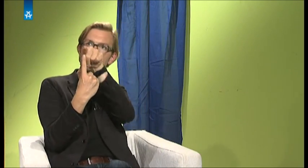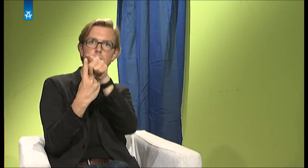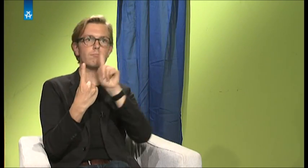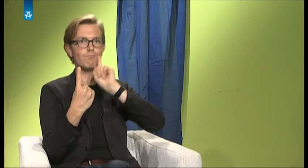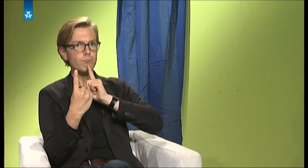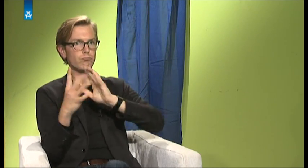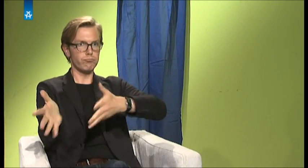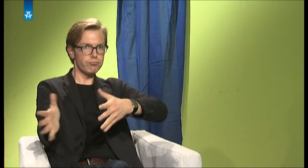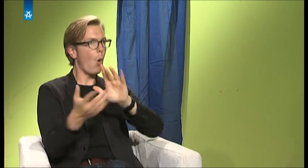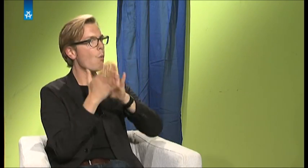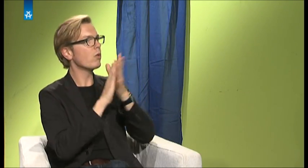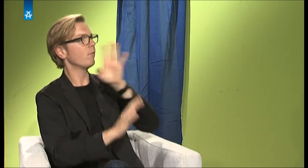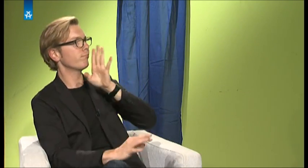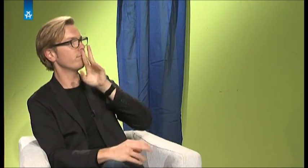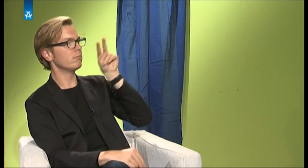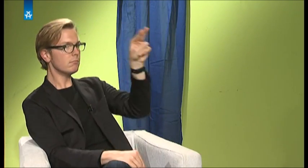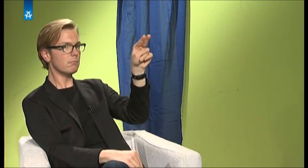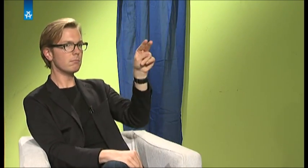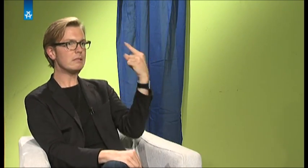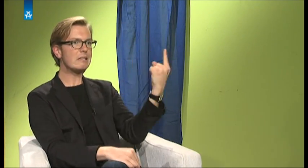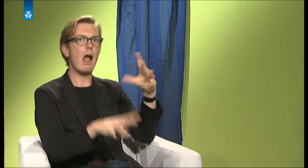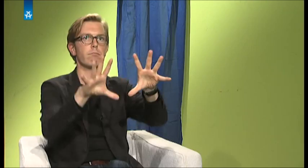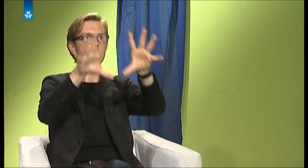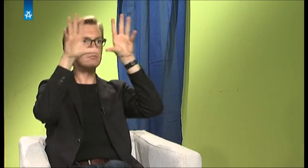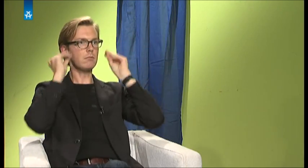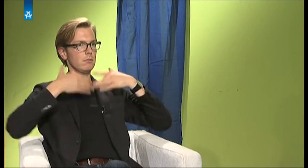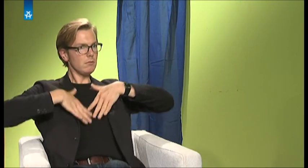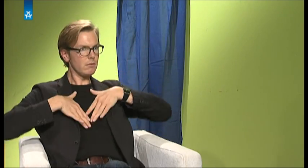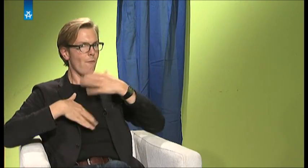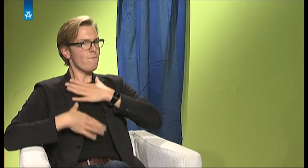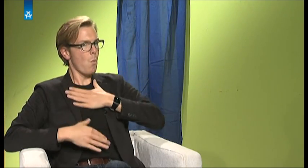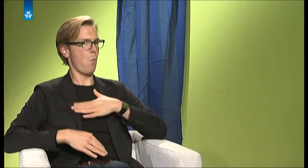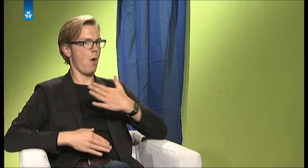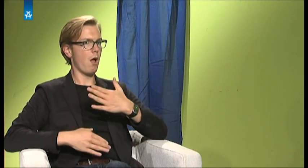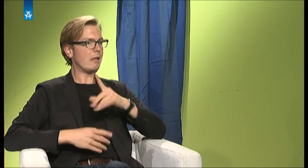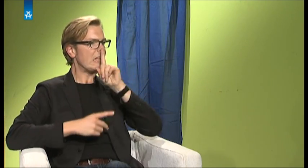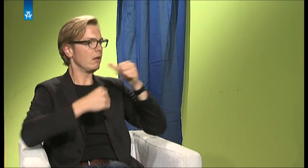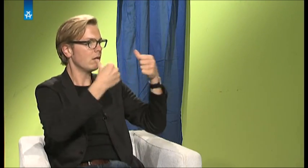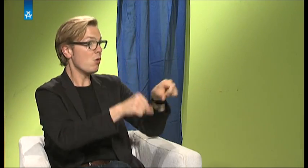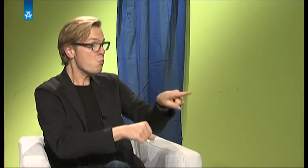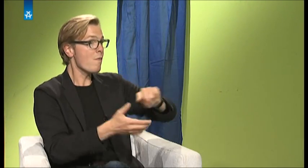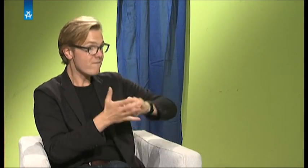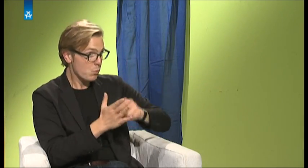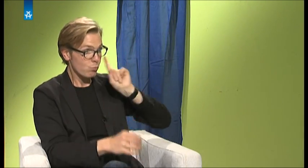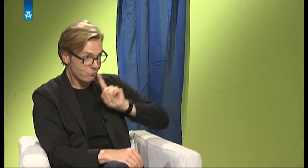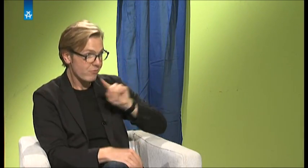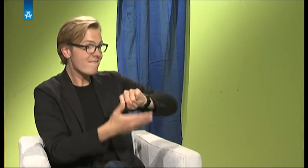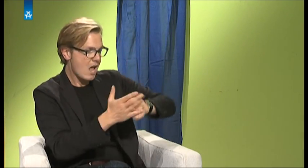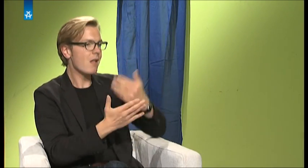ich orientiere mich eher an dem Lehrer, der das Lautsprachliche anbietet oder an dem Lehrer, der das Gebärdensprachliche anbietet. Dass das Kind das frei entscheiden kann. Aber